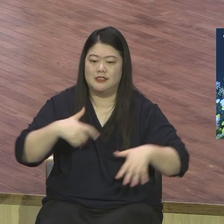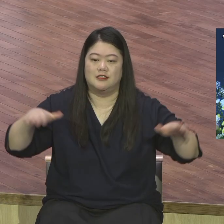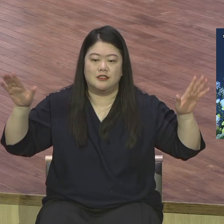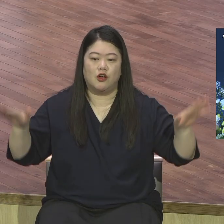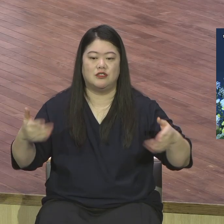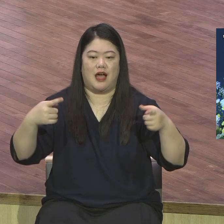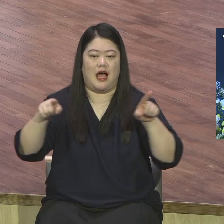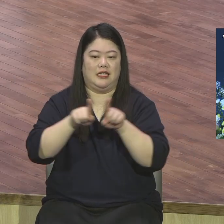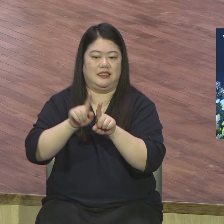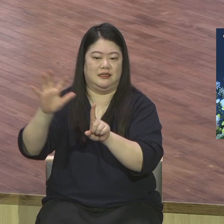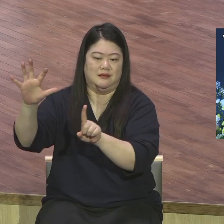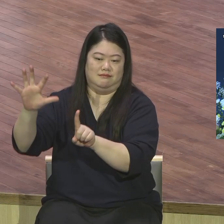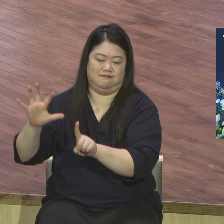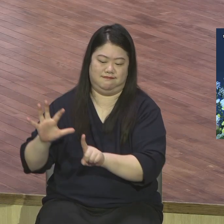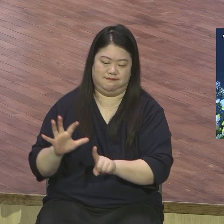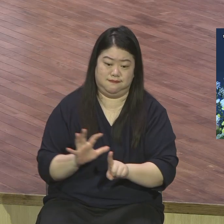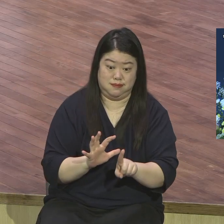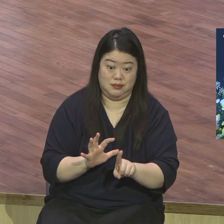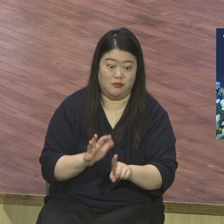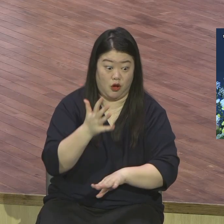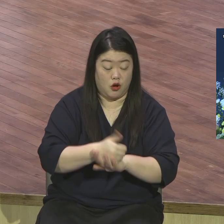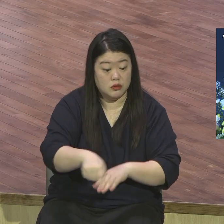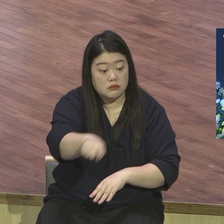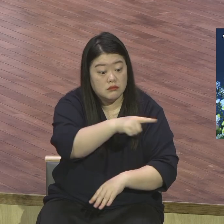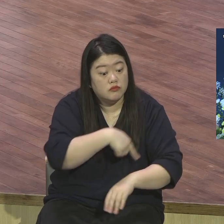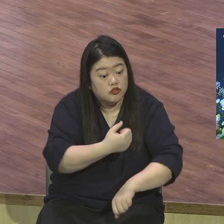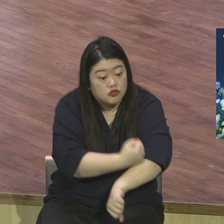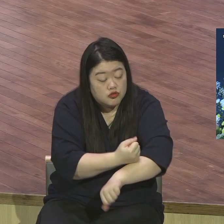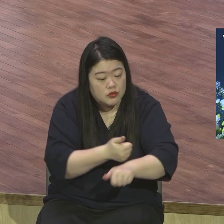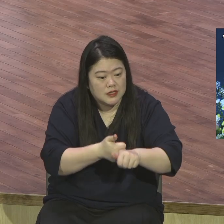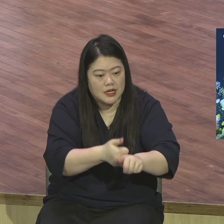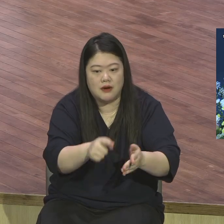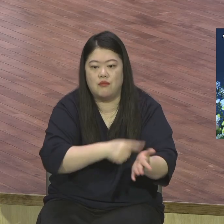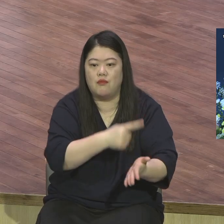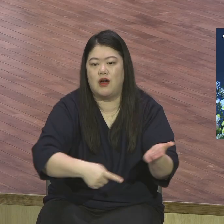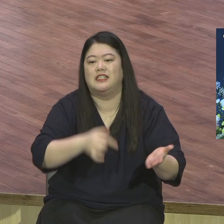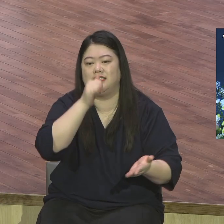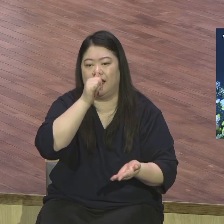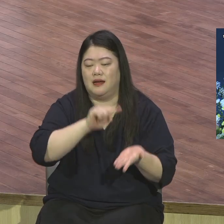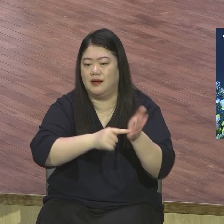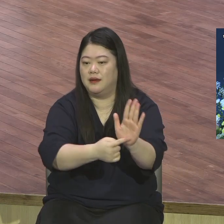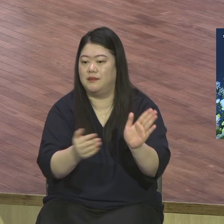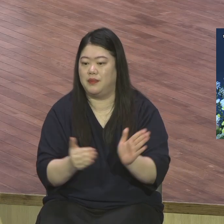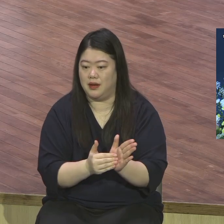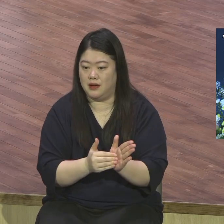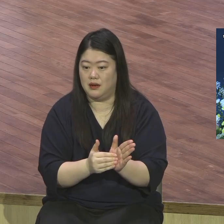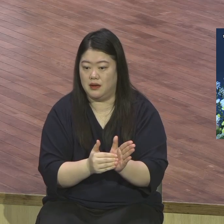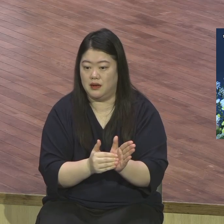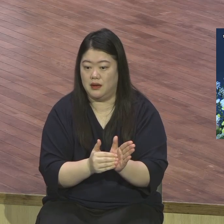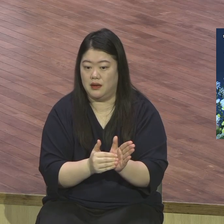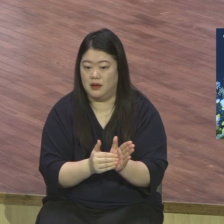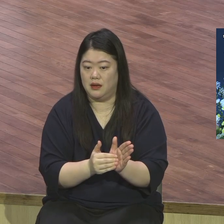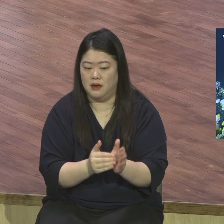부활성 우리를 따라가는 우리에게 대한 완벽한 보장 최후의 승리 영원한 상급에 대한 약속입니다